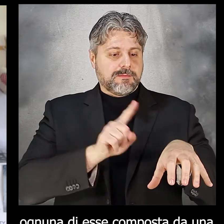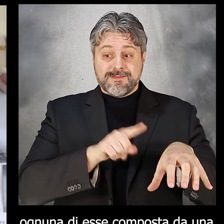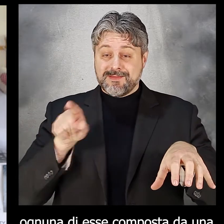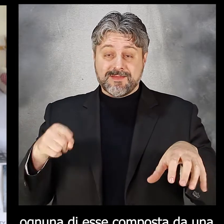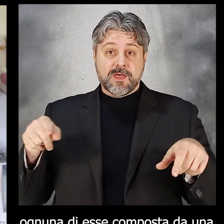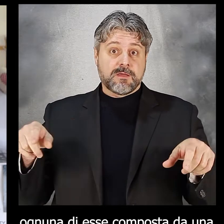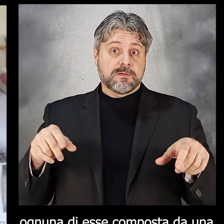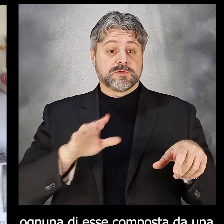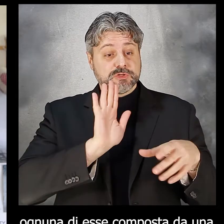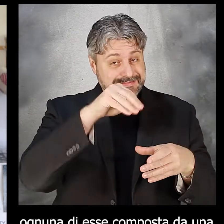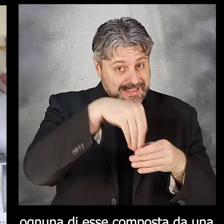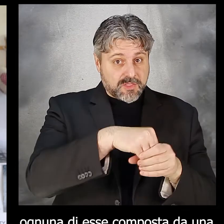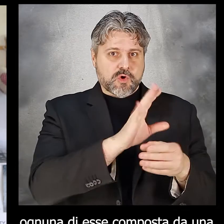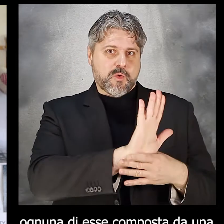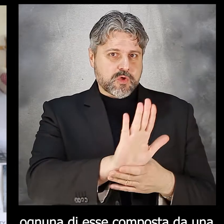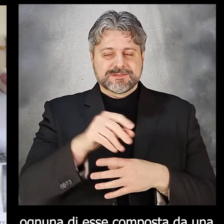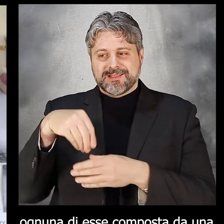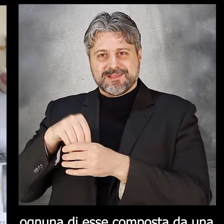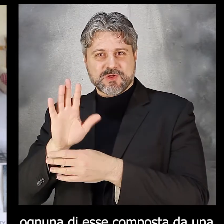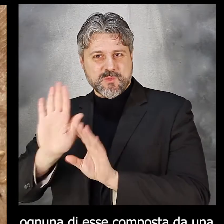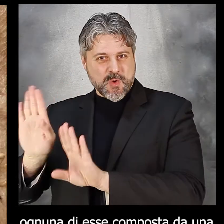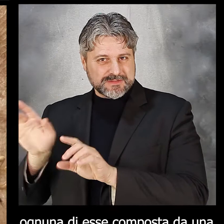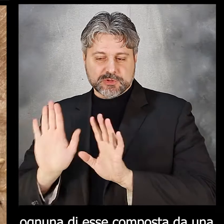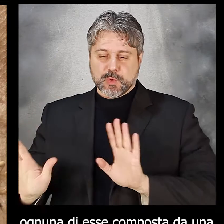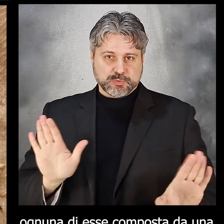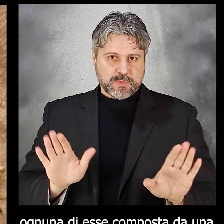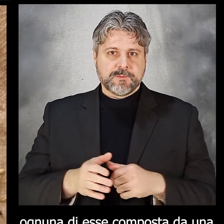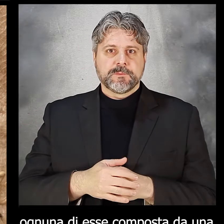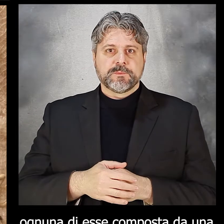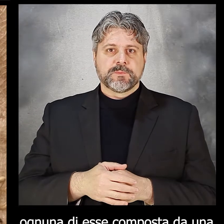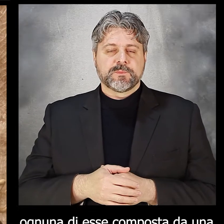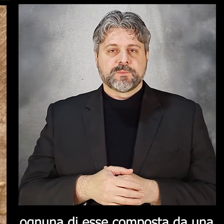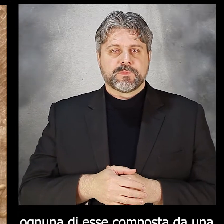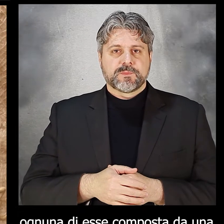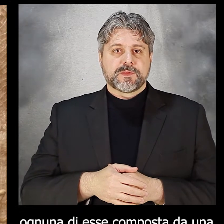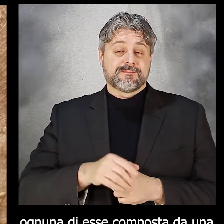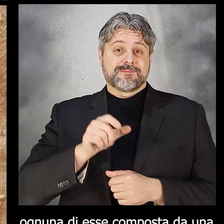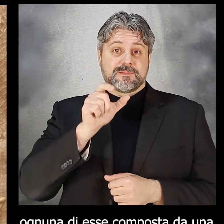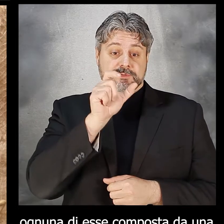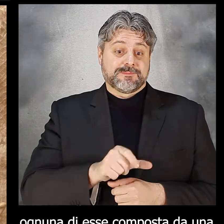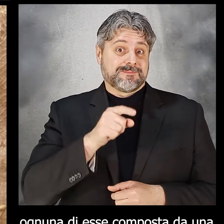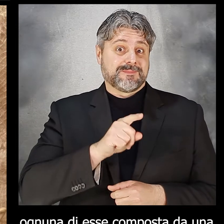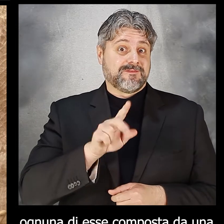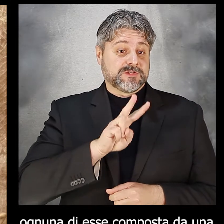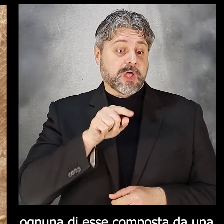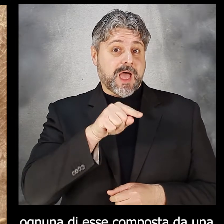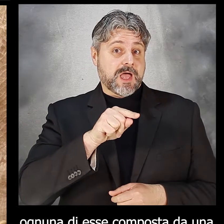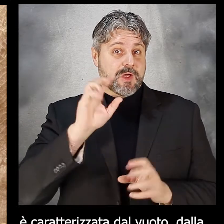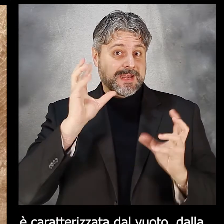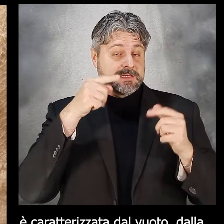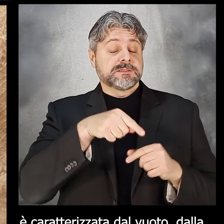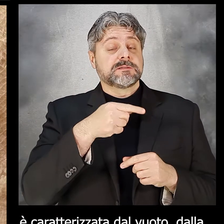di esse composta da una mostra a sé stante. La personale di Davide Vigiano, che occupa il primo